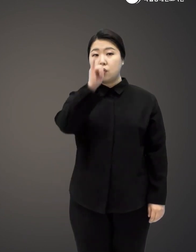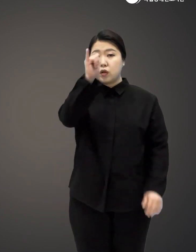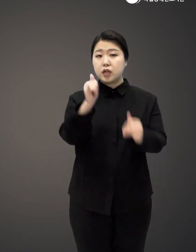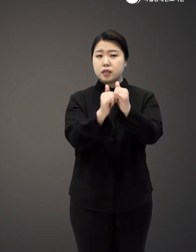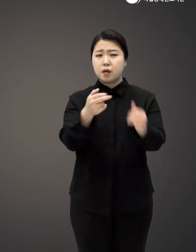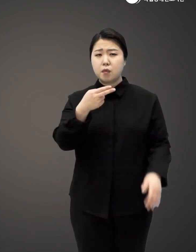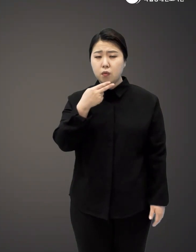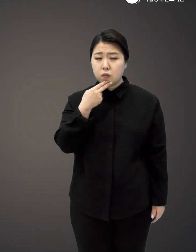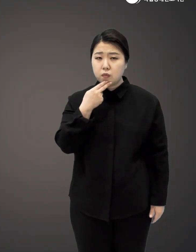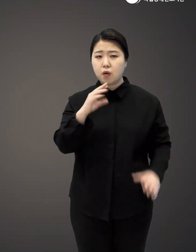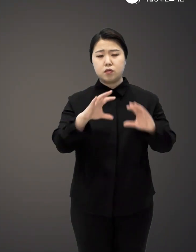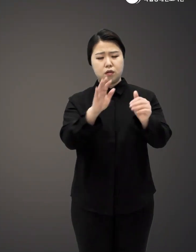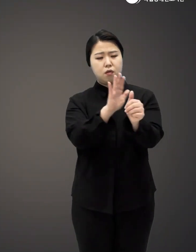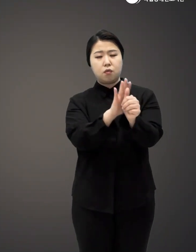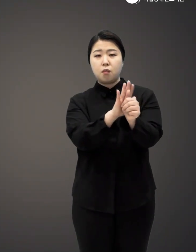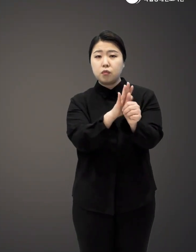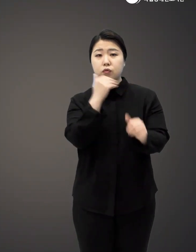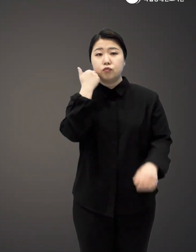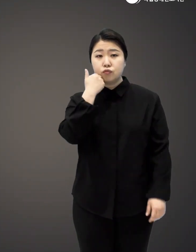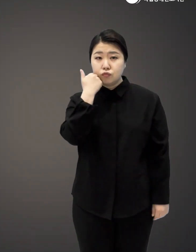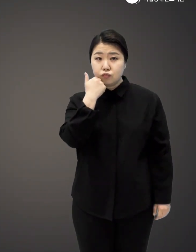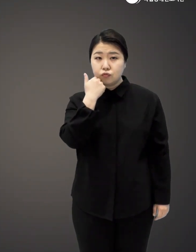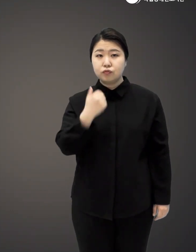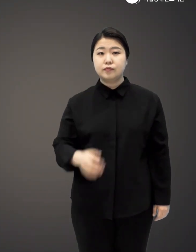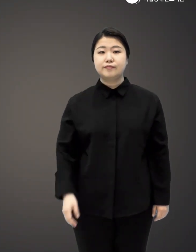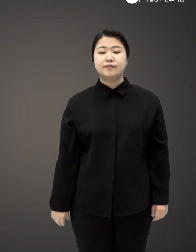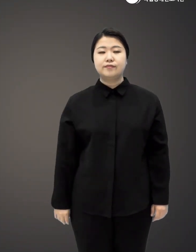영웅이 없다면 이 세상은 누가 구하지?